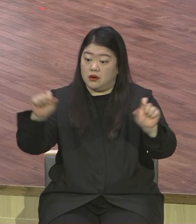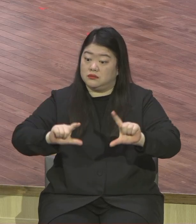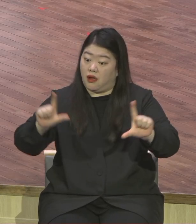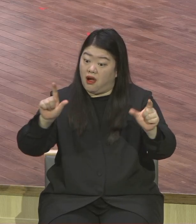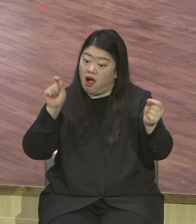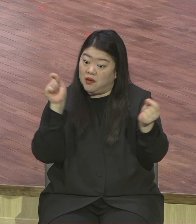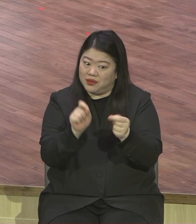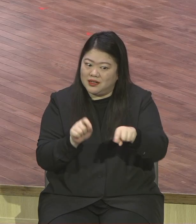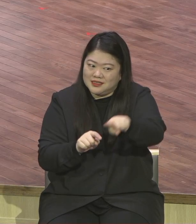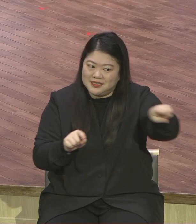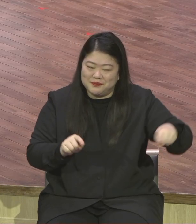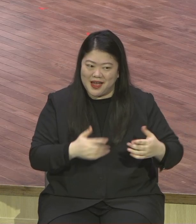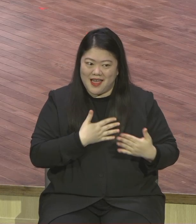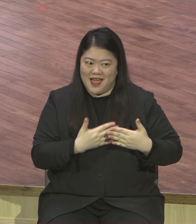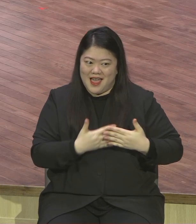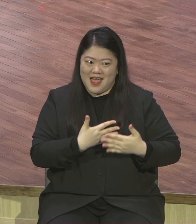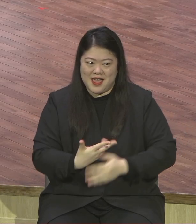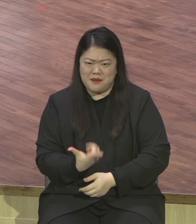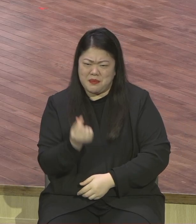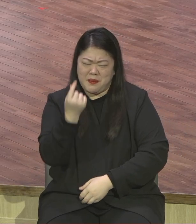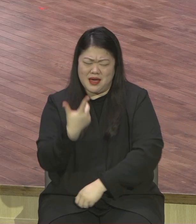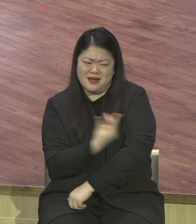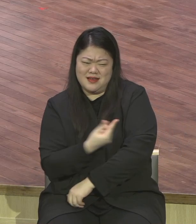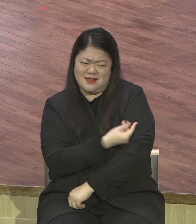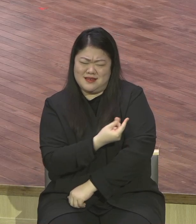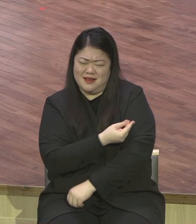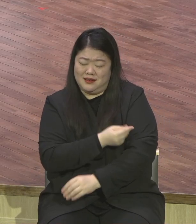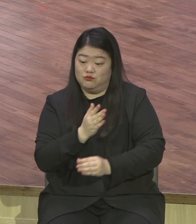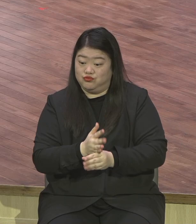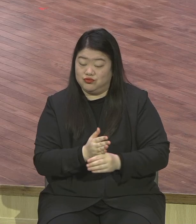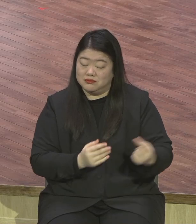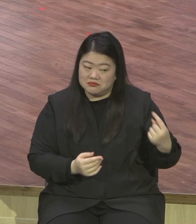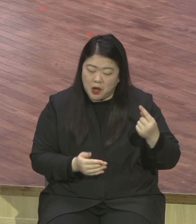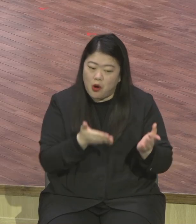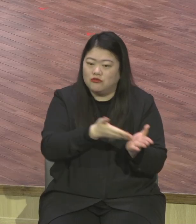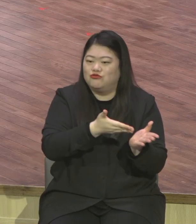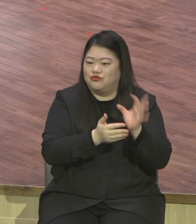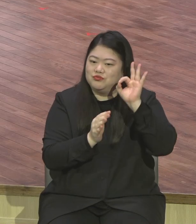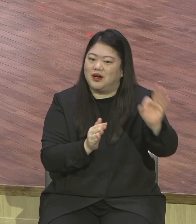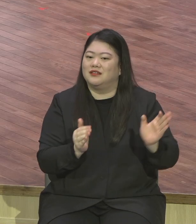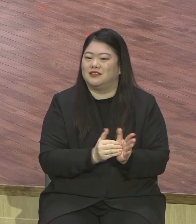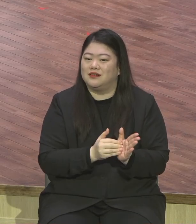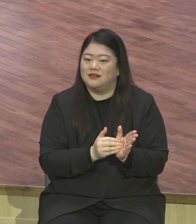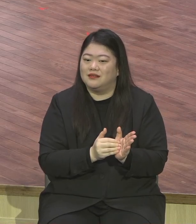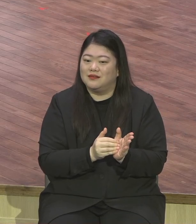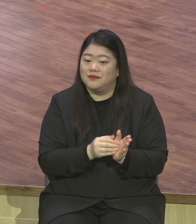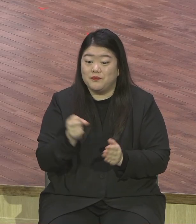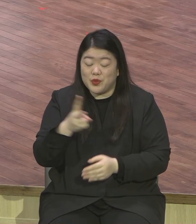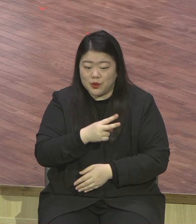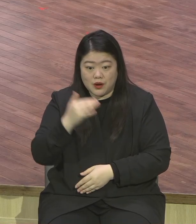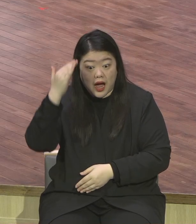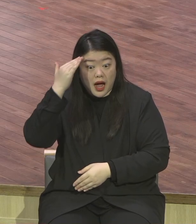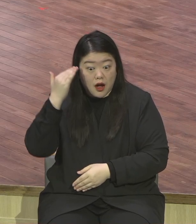희망에 부풀어 있다라고 합니다. 우리나라도 백신 접종의 속도가 지금 빨라지고 있고